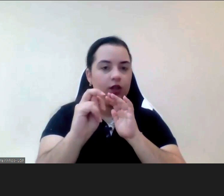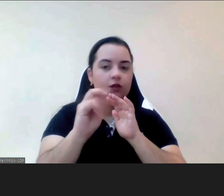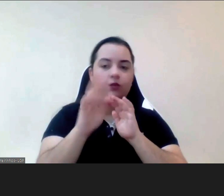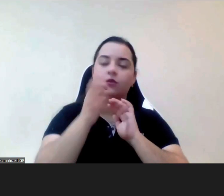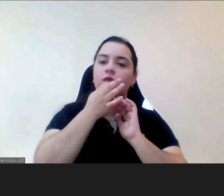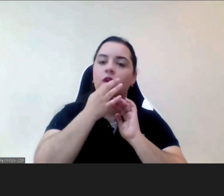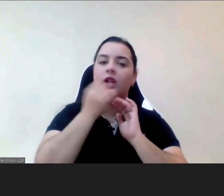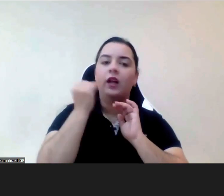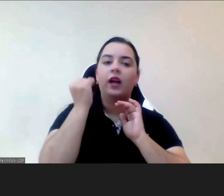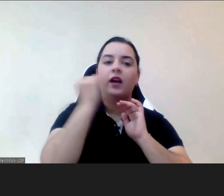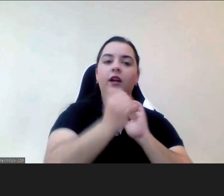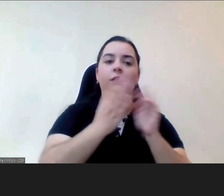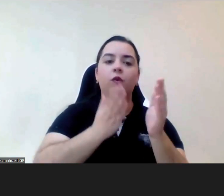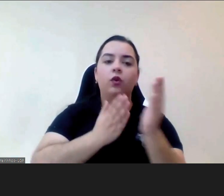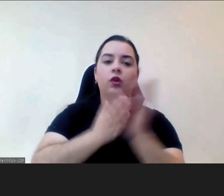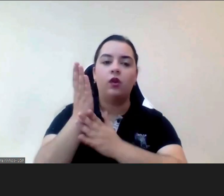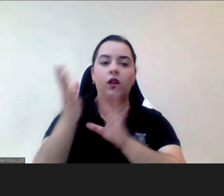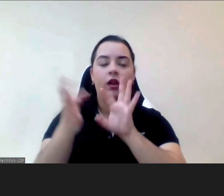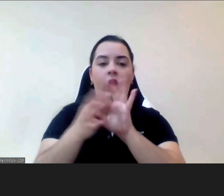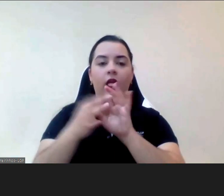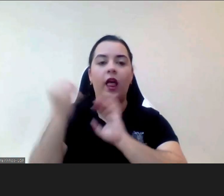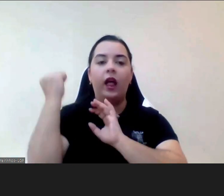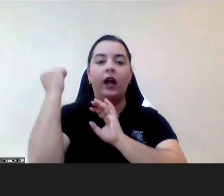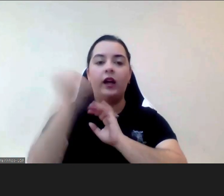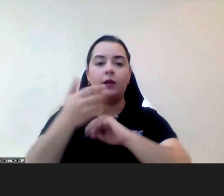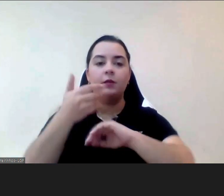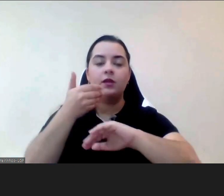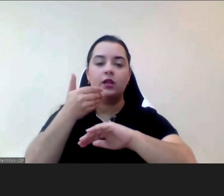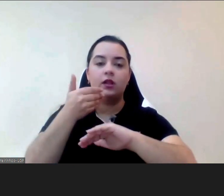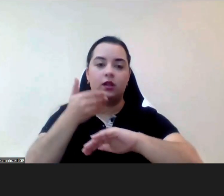continuado a crimes sexuais desde que fosse a mesma pessoa e o mesmo